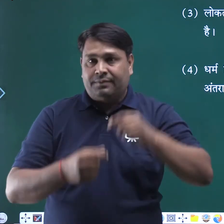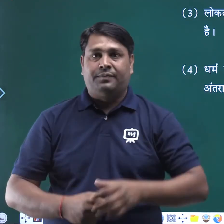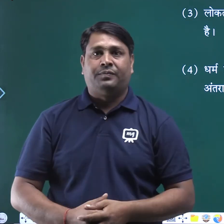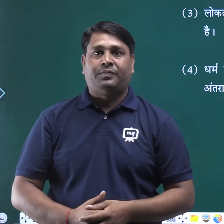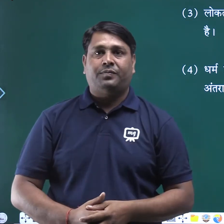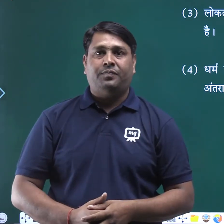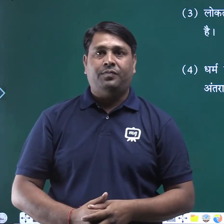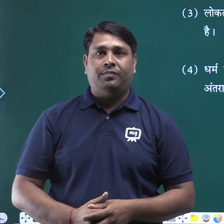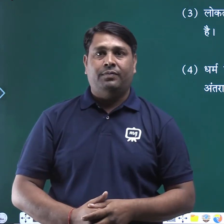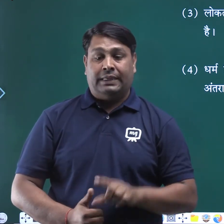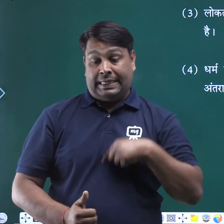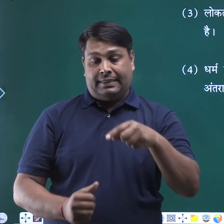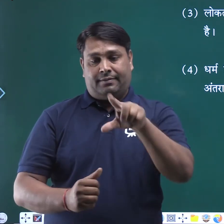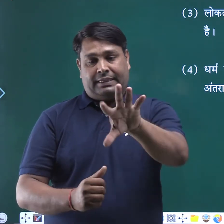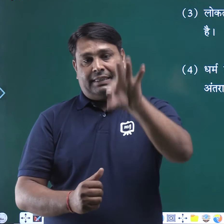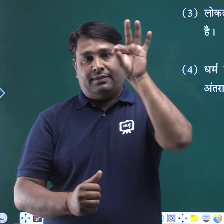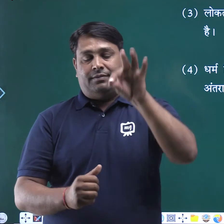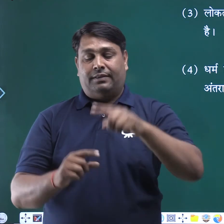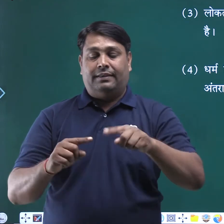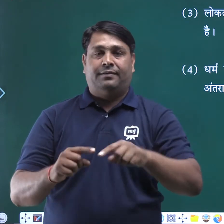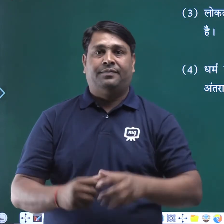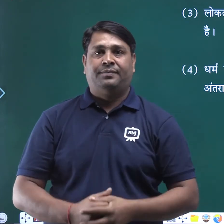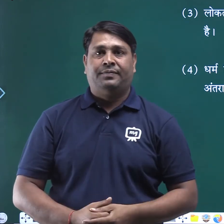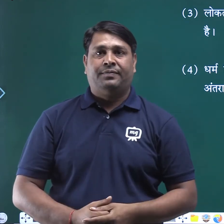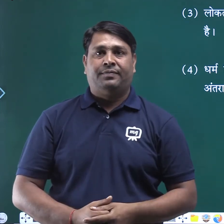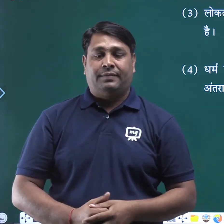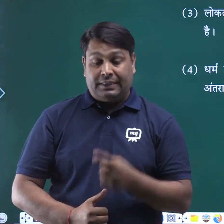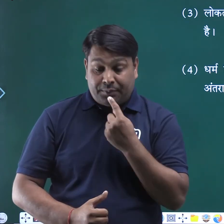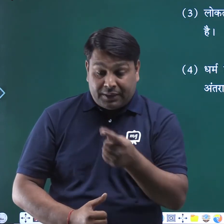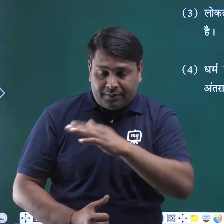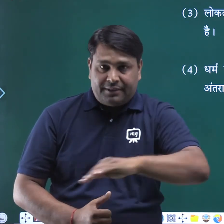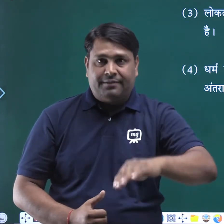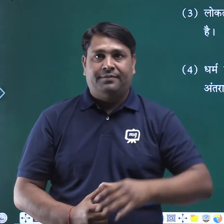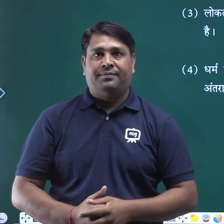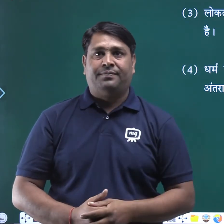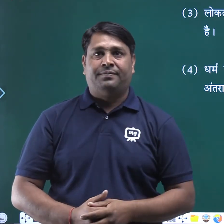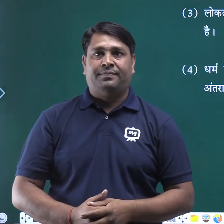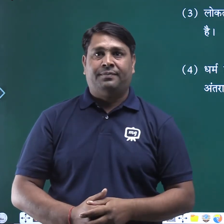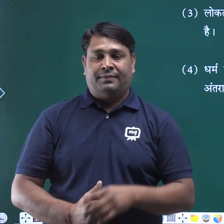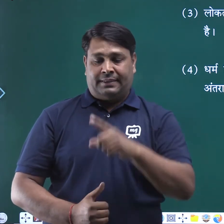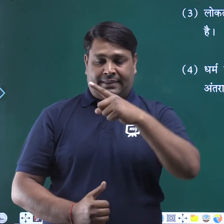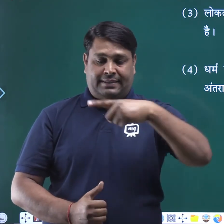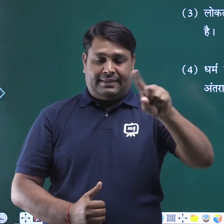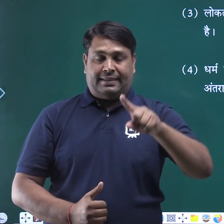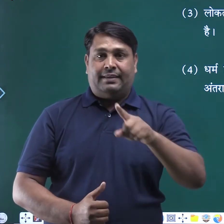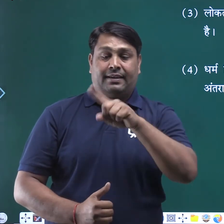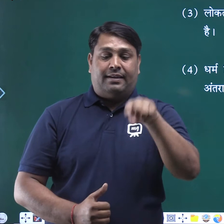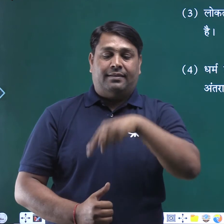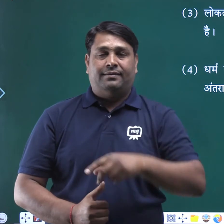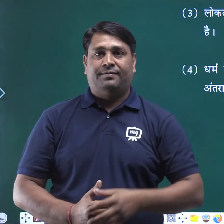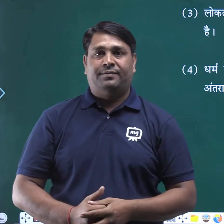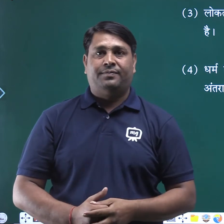खुद चुनते हैं बताओ बच्चों सही या गलत